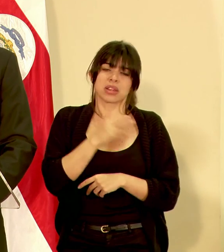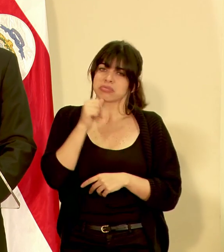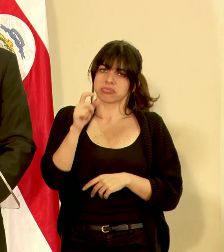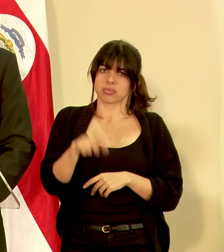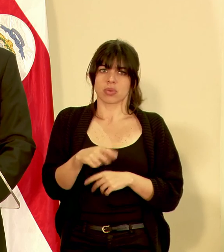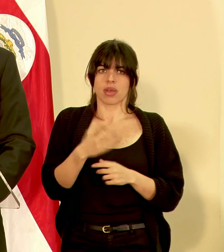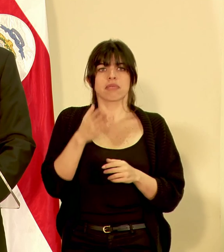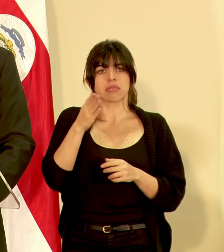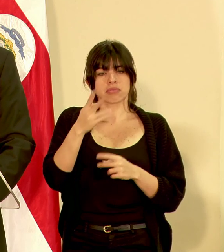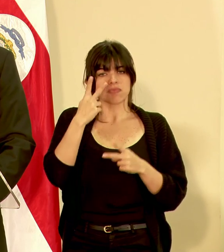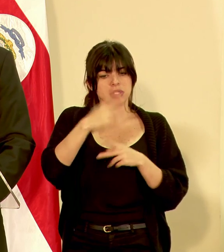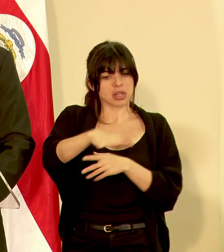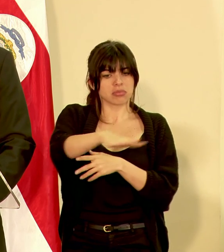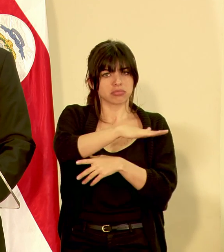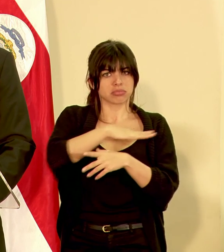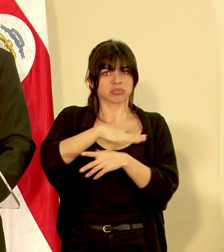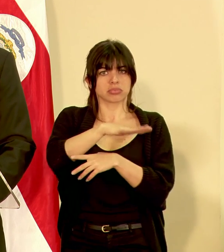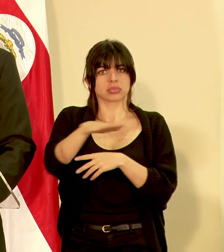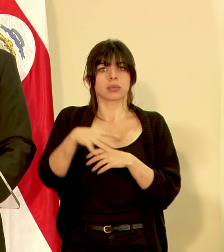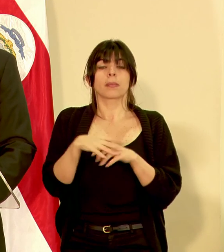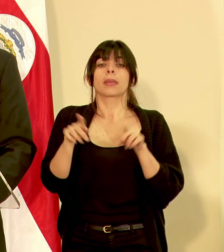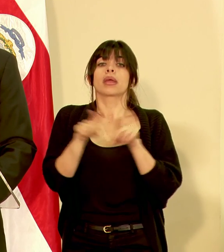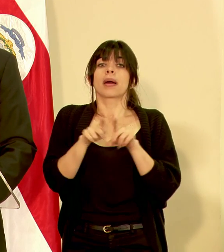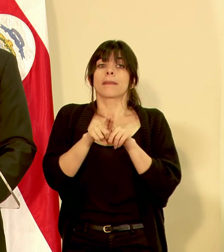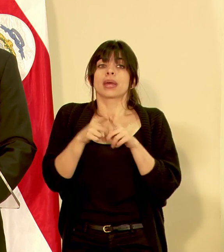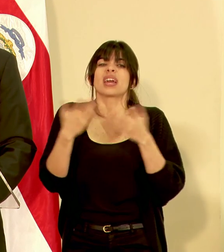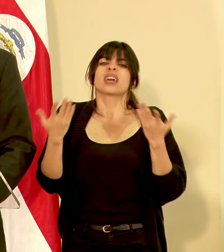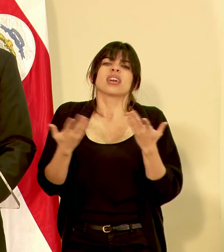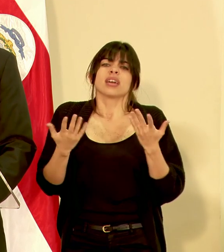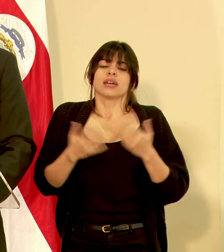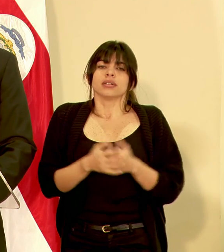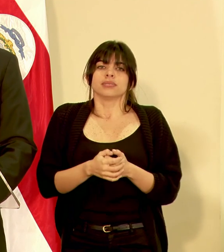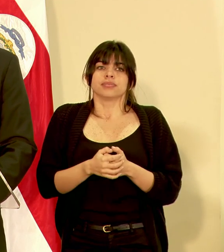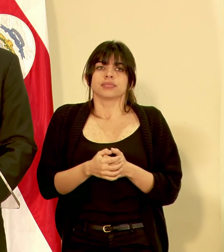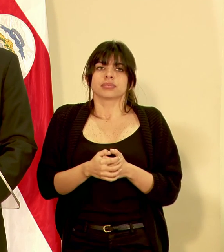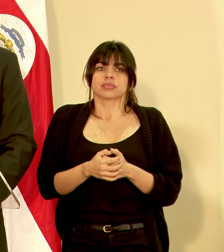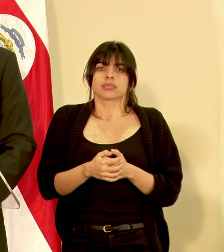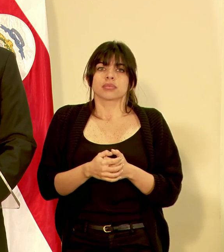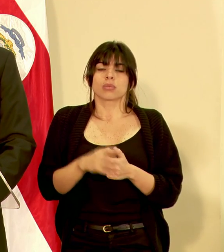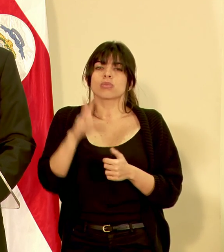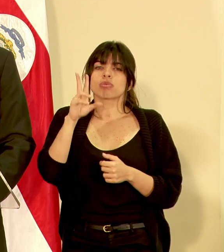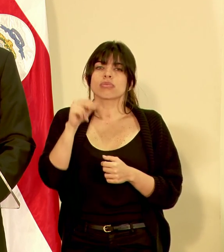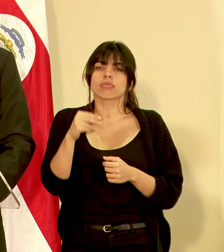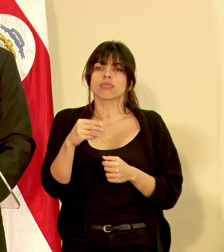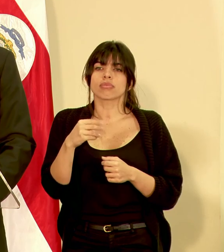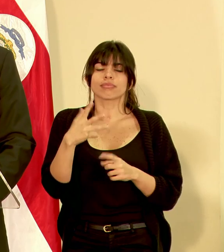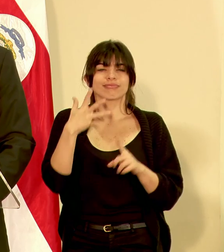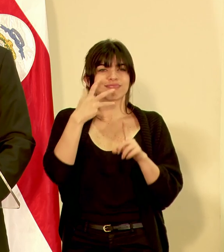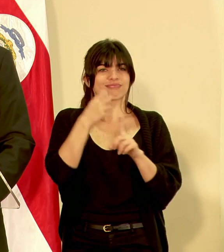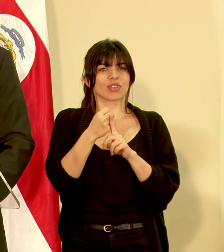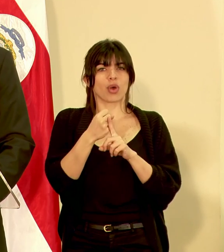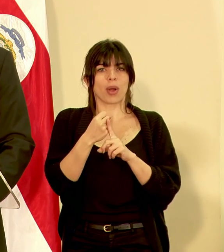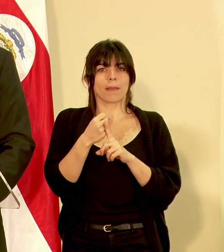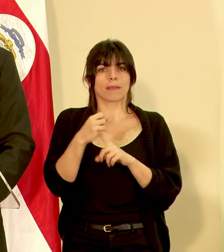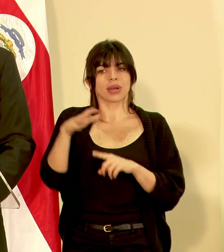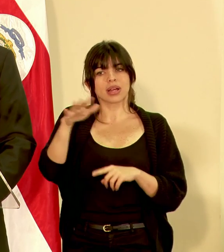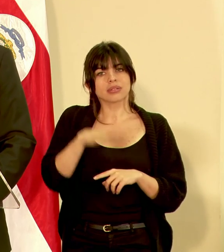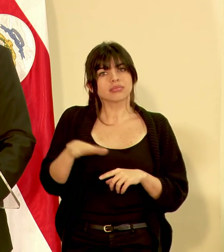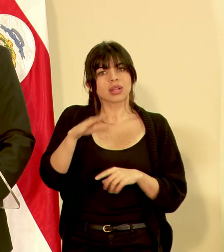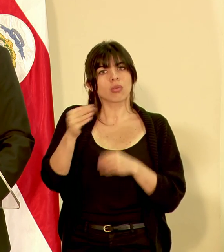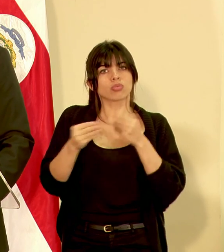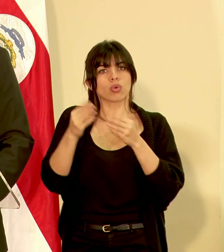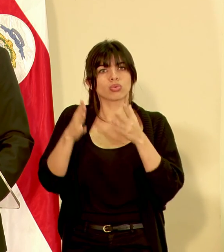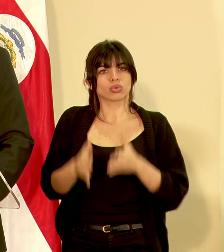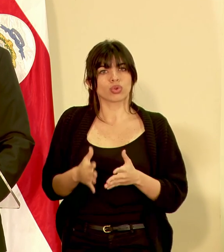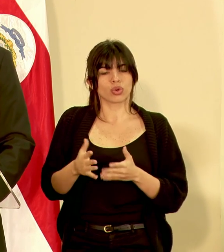Lo mismo también en esa línea de no generar un golpe secundario a los sectores